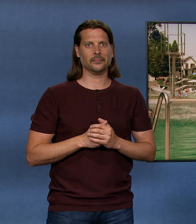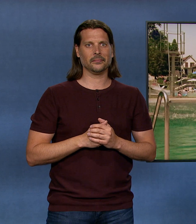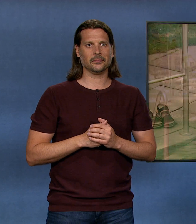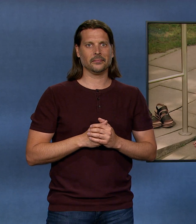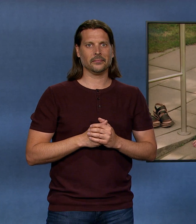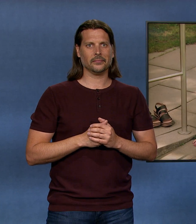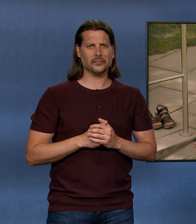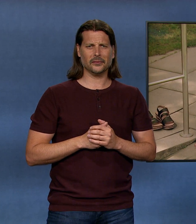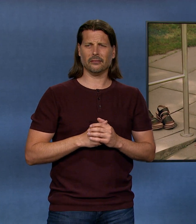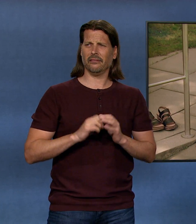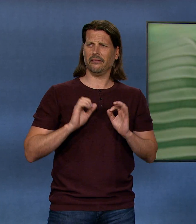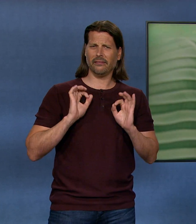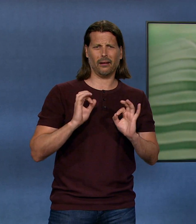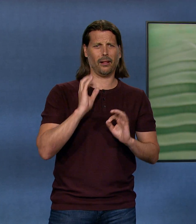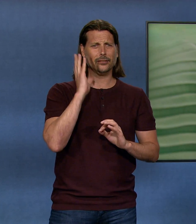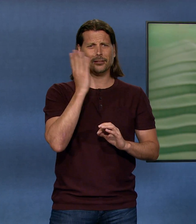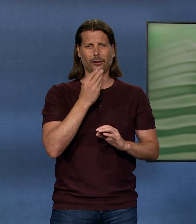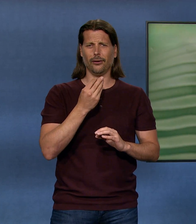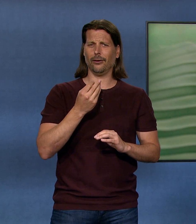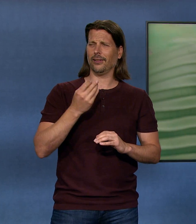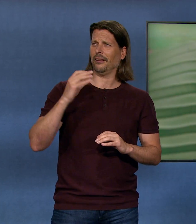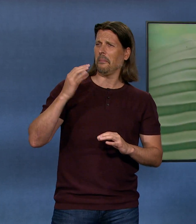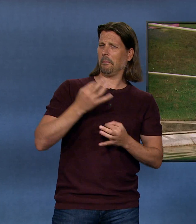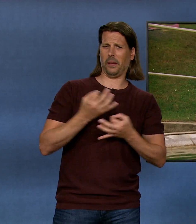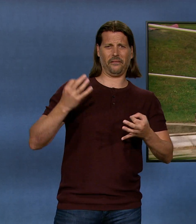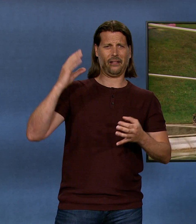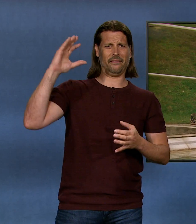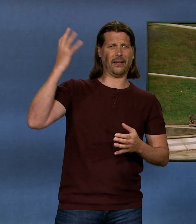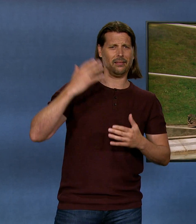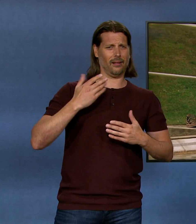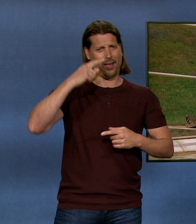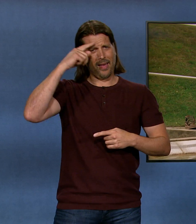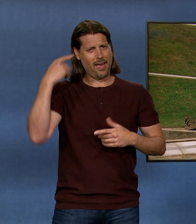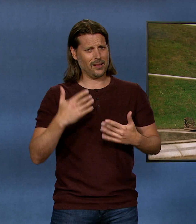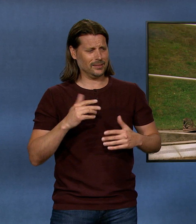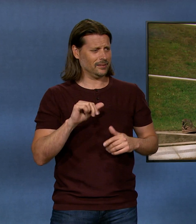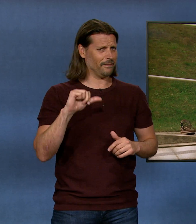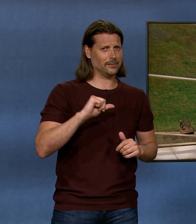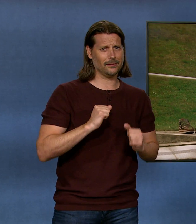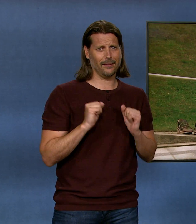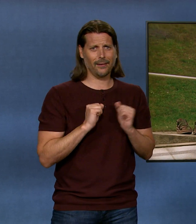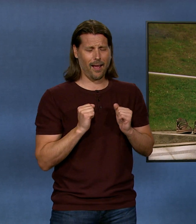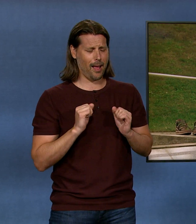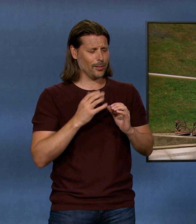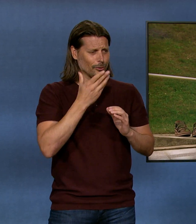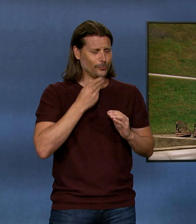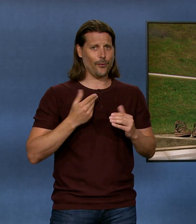Es ist wirklich schön. Es ist perfektes Badiwetter und das Wasser ist zwar nicht geheizt, aber bei den warmen